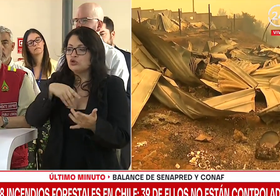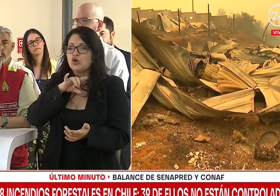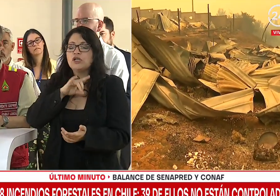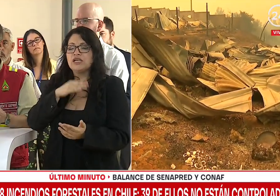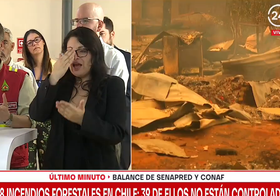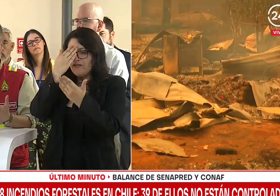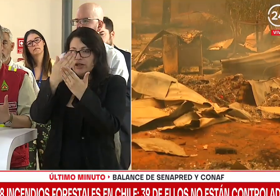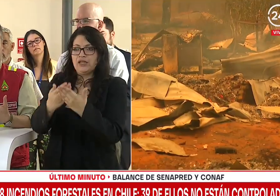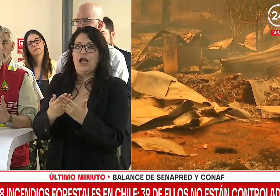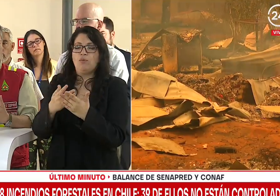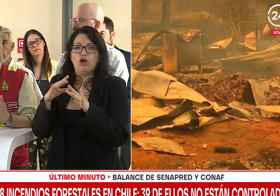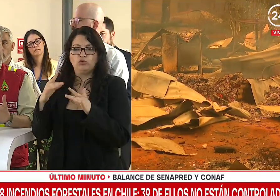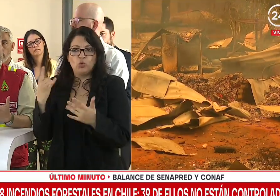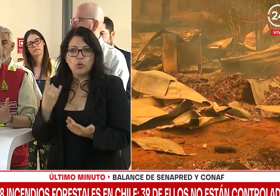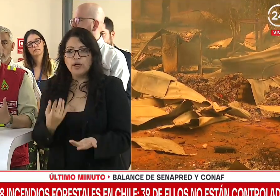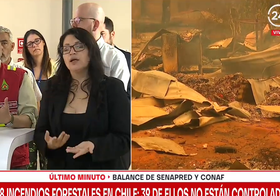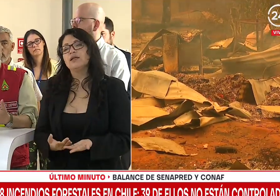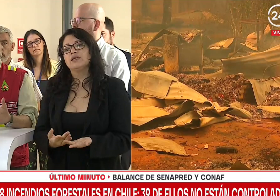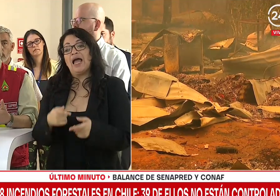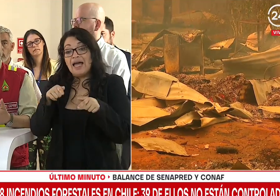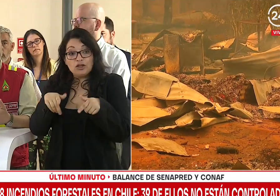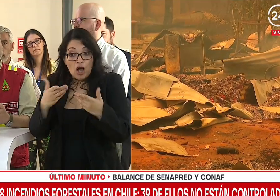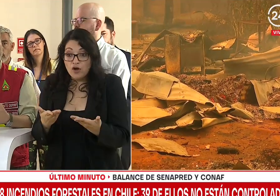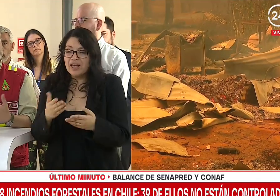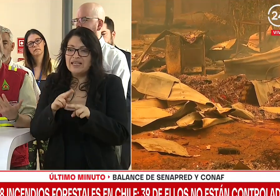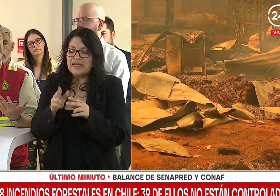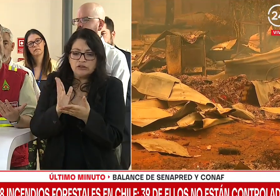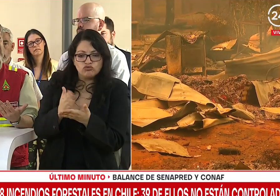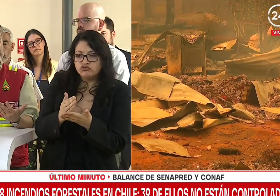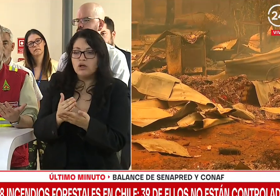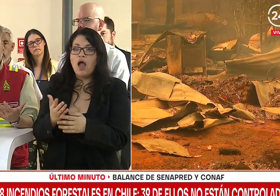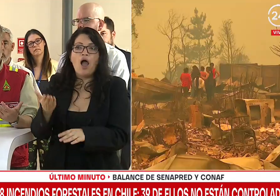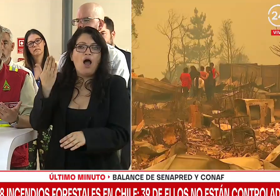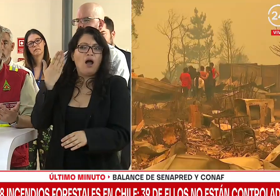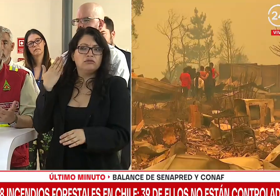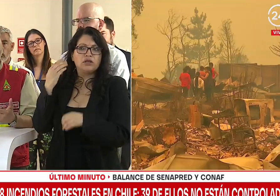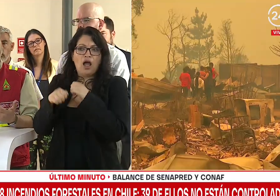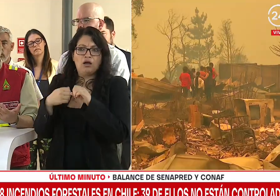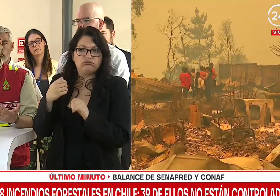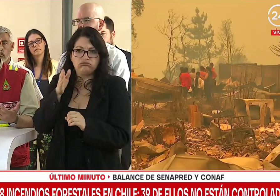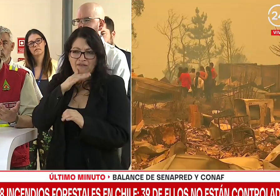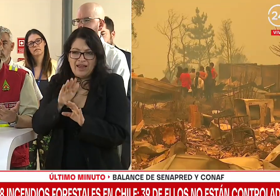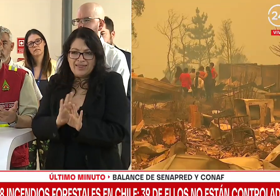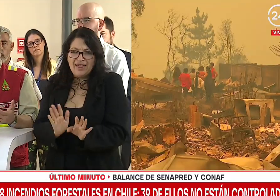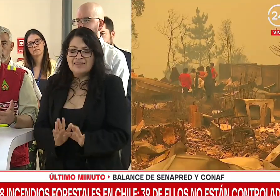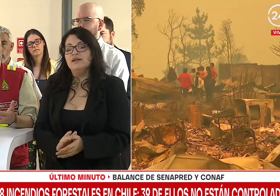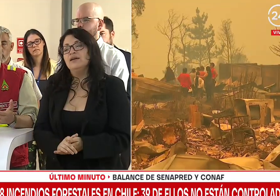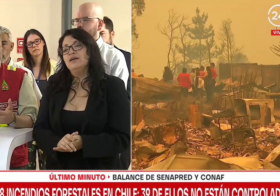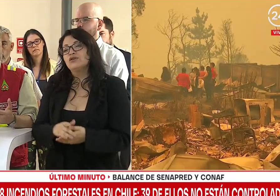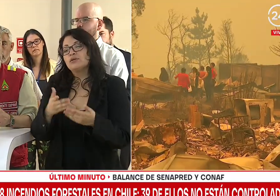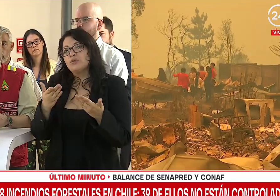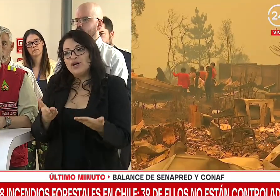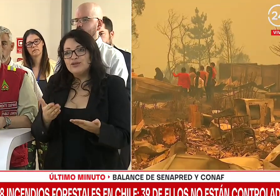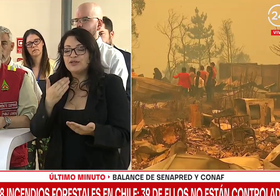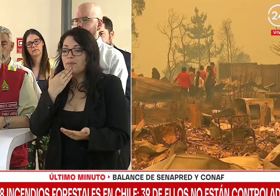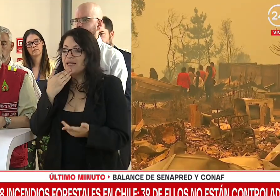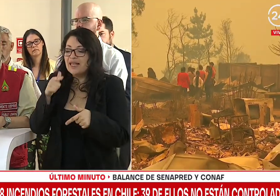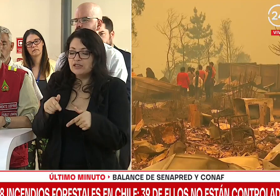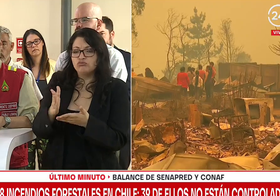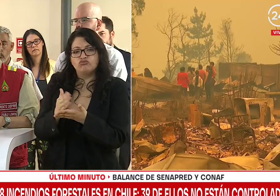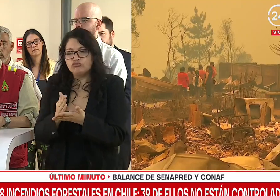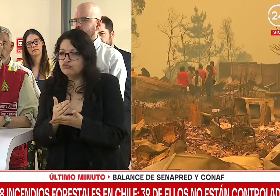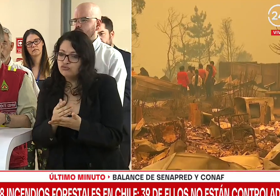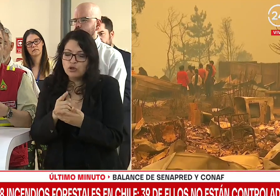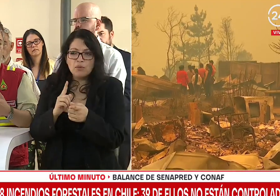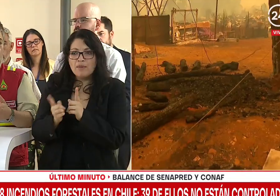emergencias. Estas coordinaciones que se hacen hoy en día no existían hace unos años atrás. Y evidentemente, este tipo de coordinaciones